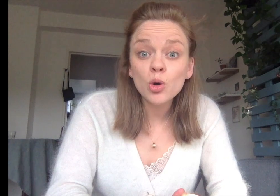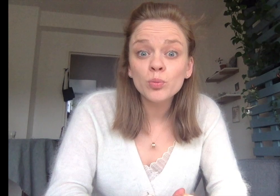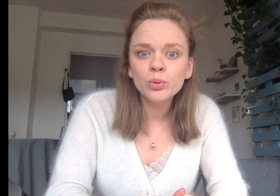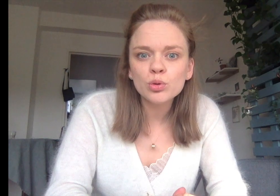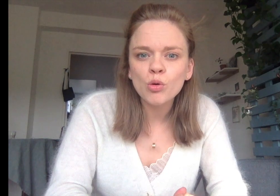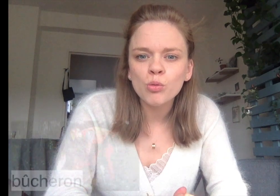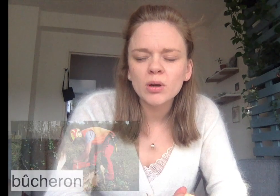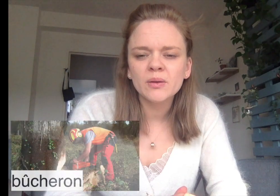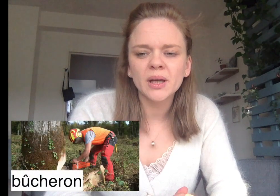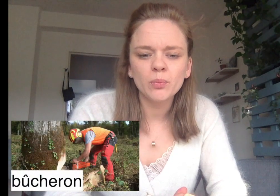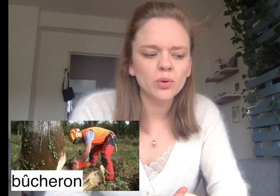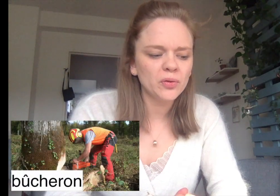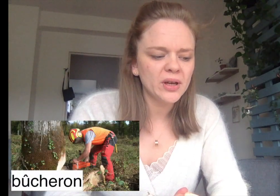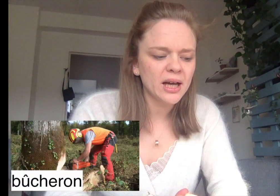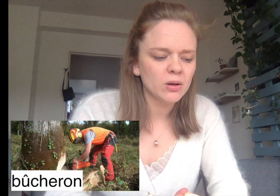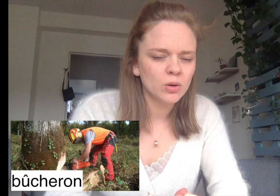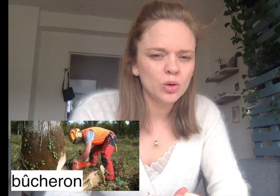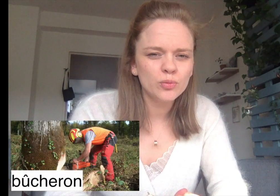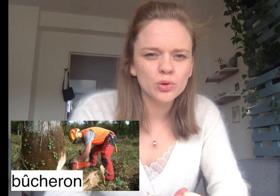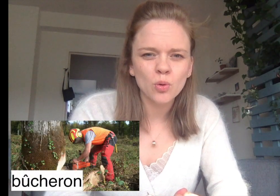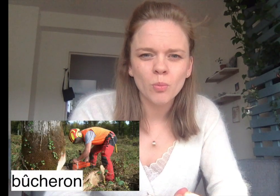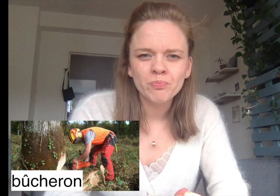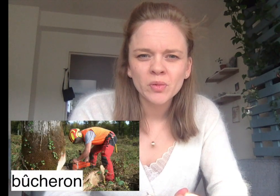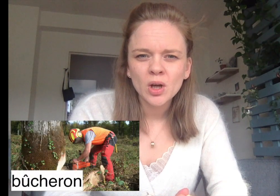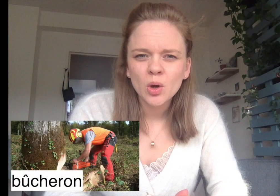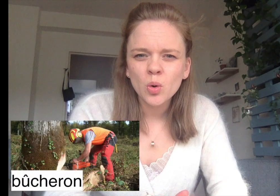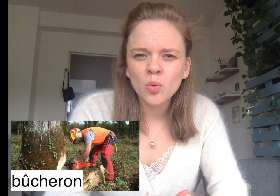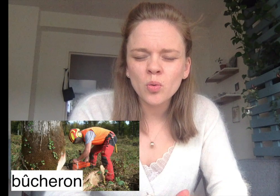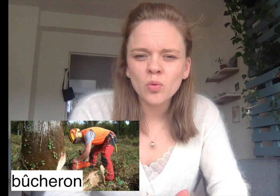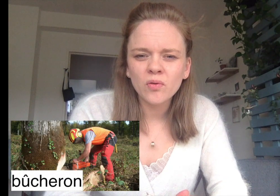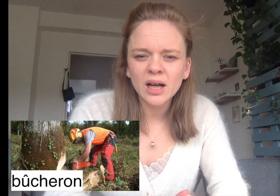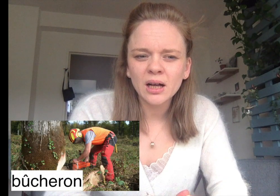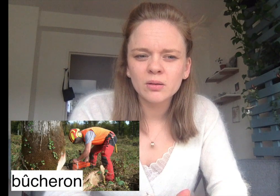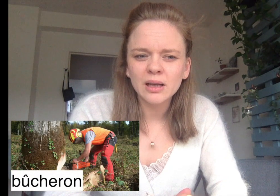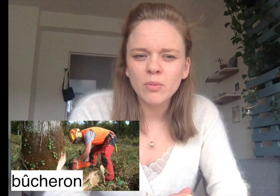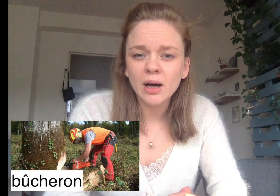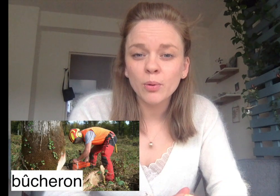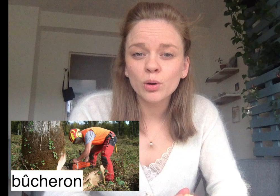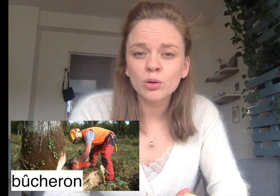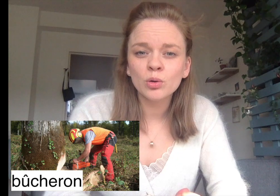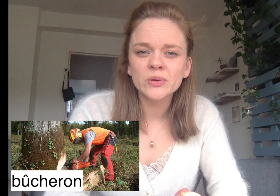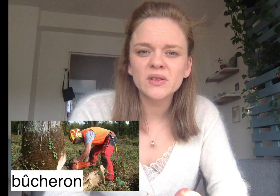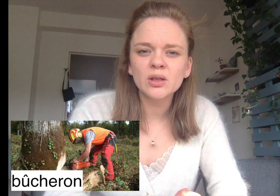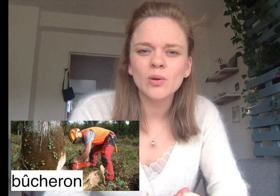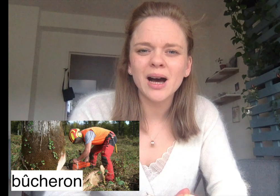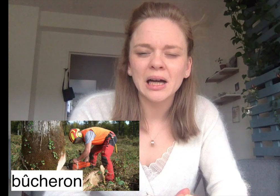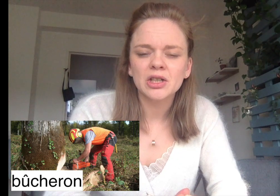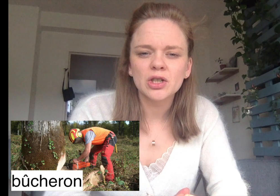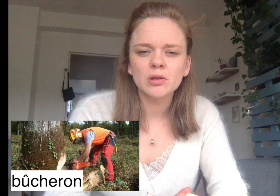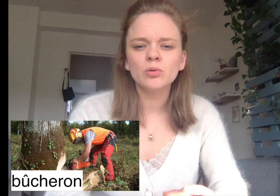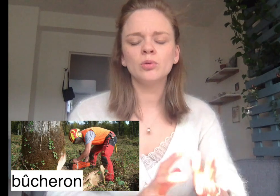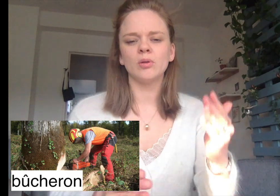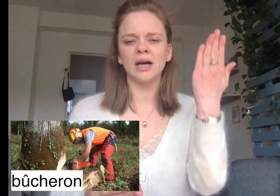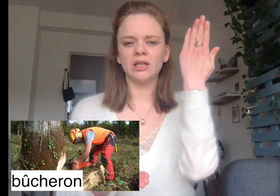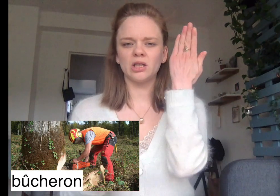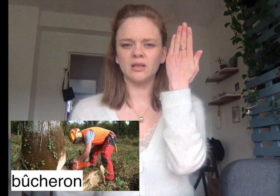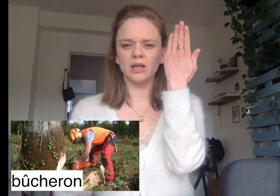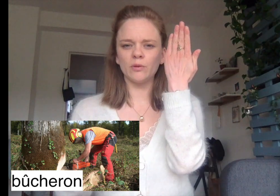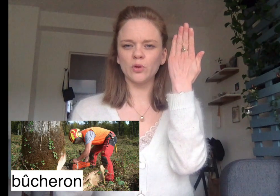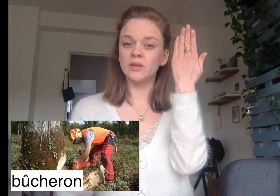bûcheron. Et bien pour faire le bûcheron, on va d'abord apprendre le signe hache. Une hache, c'est comme ceci.